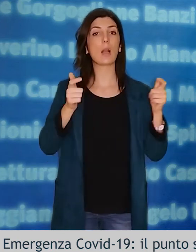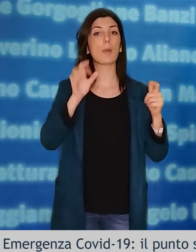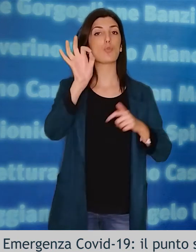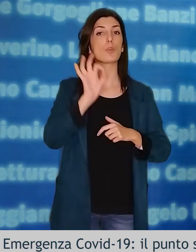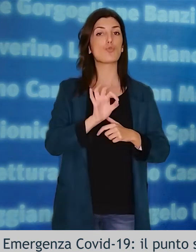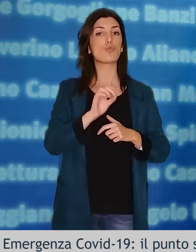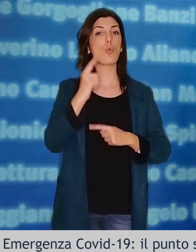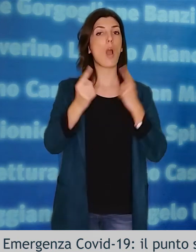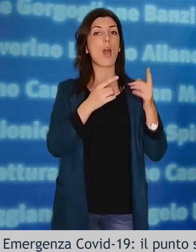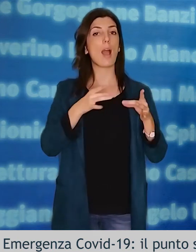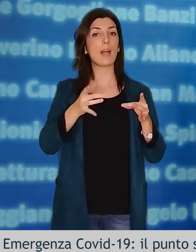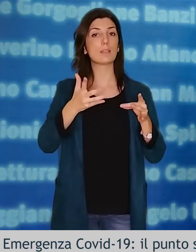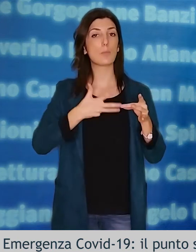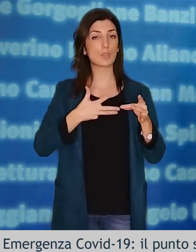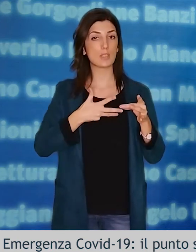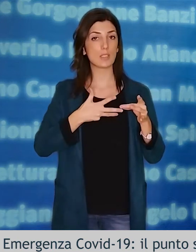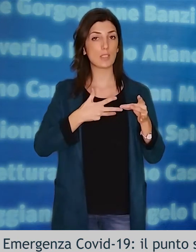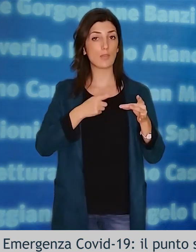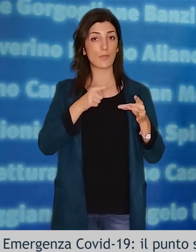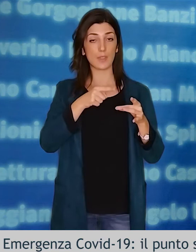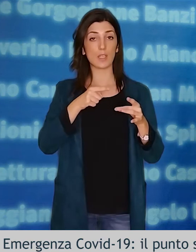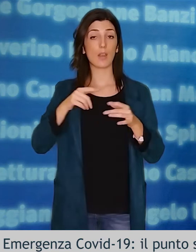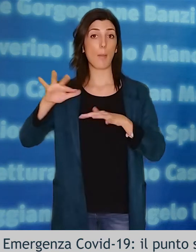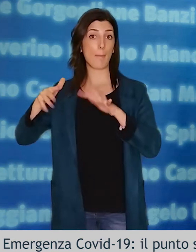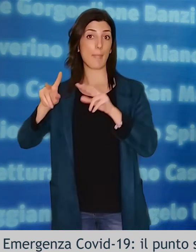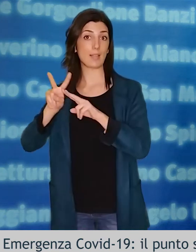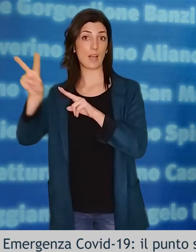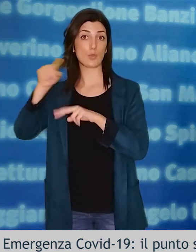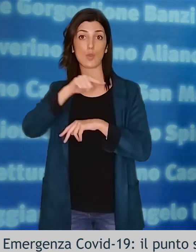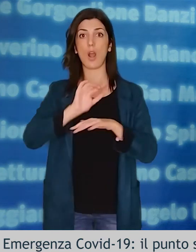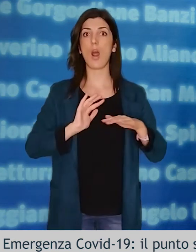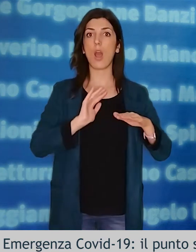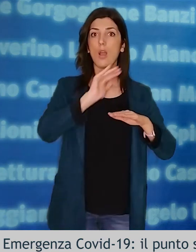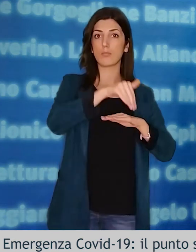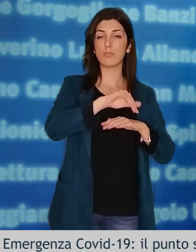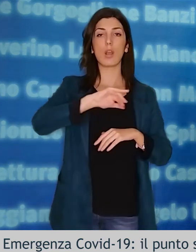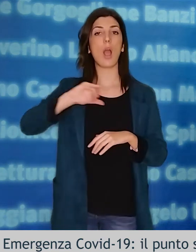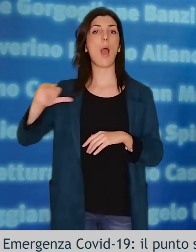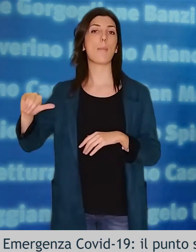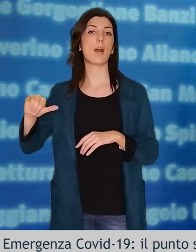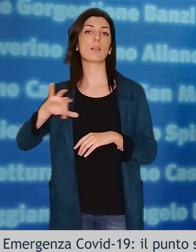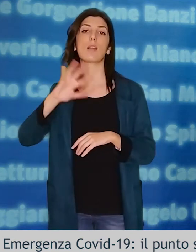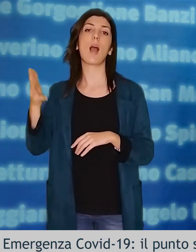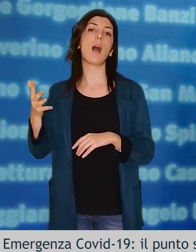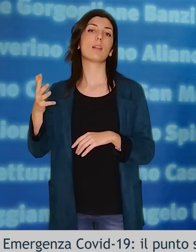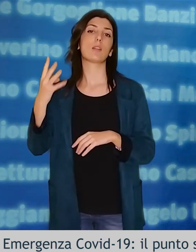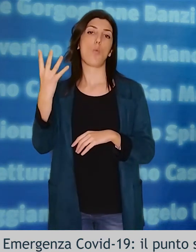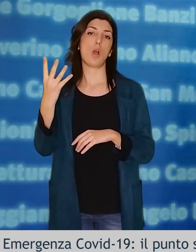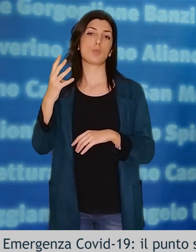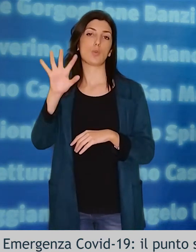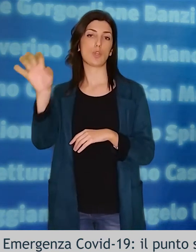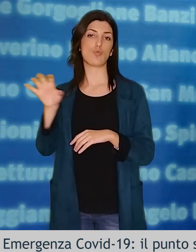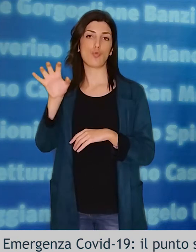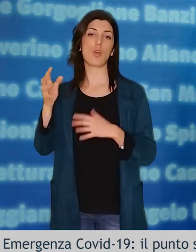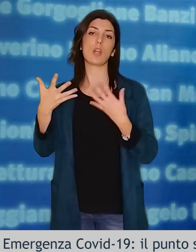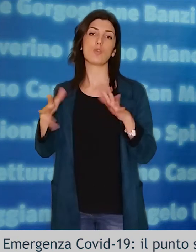superiore alla media nazionale, eccetto che in ulteriori quattro Regioni